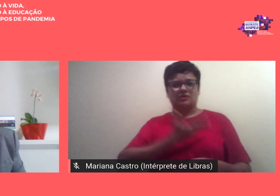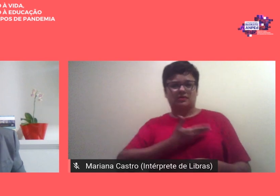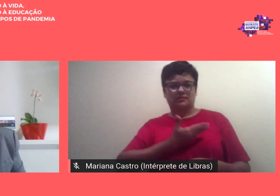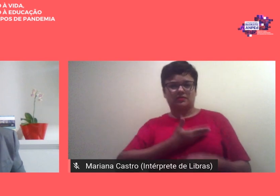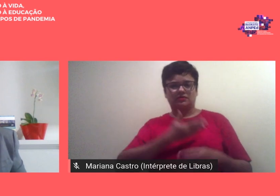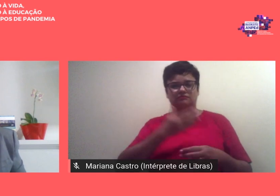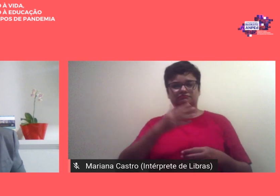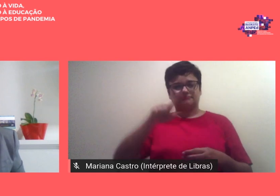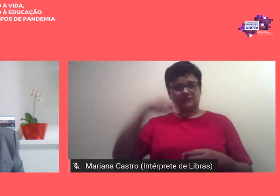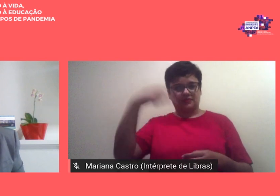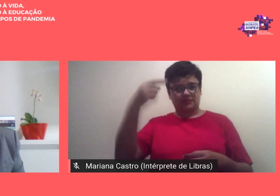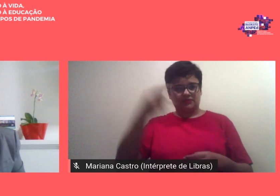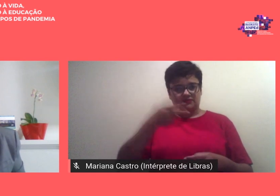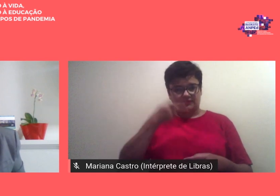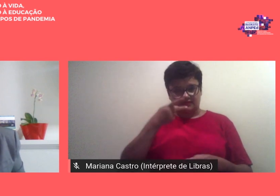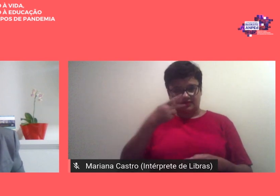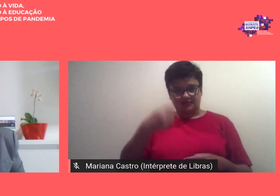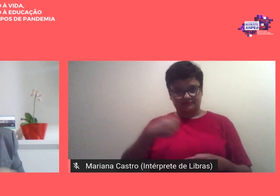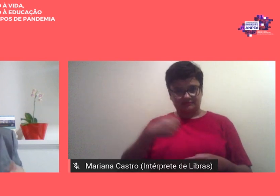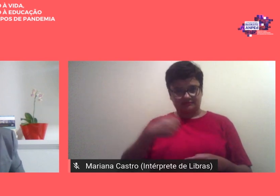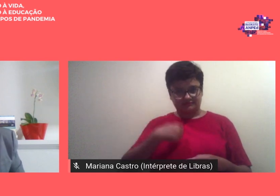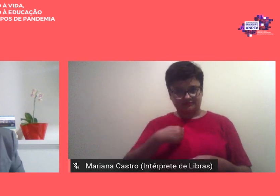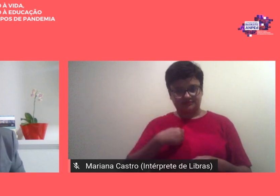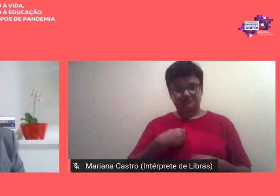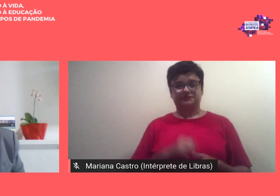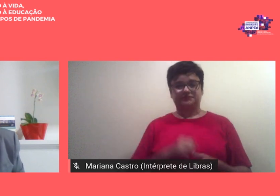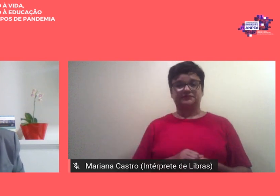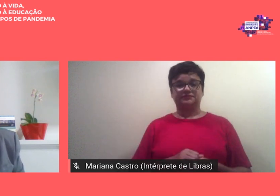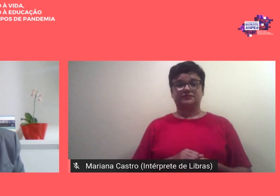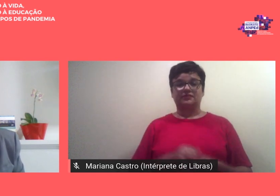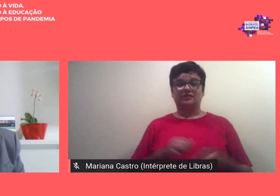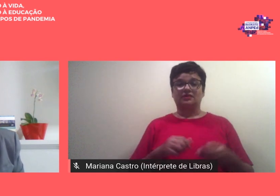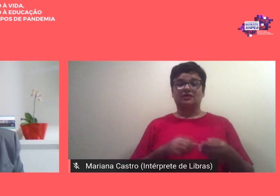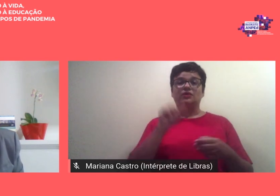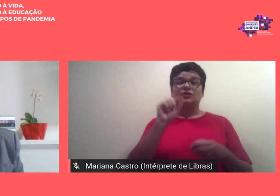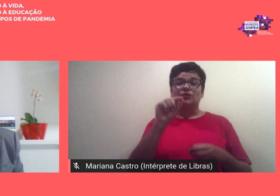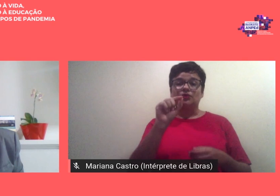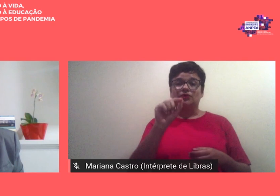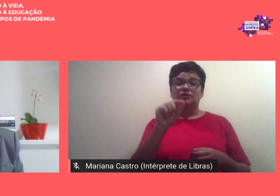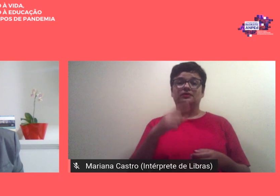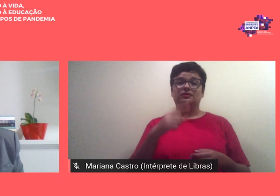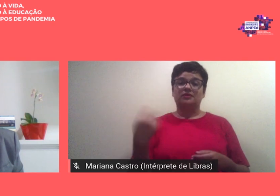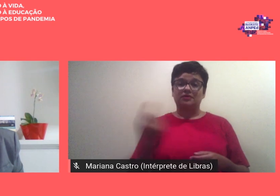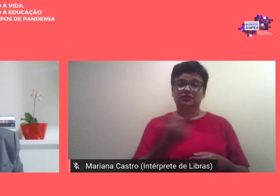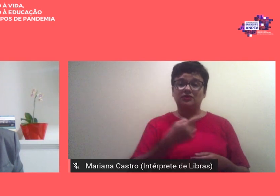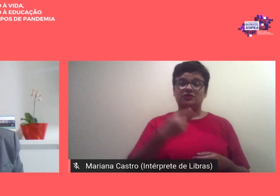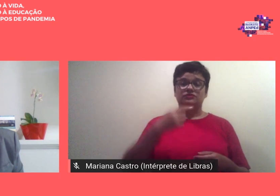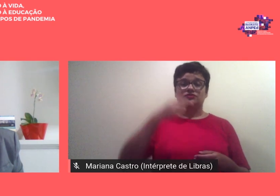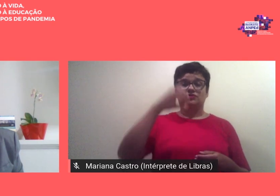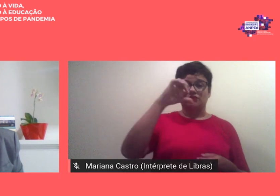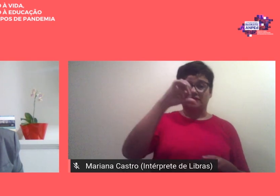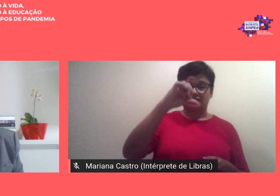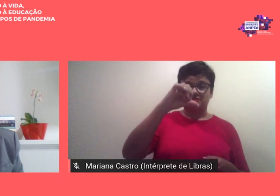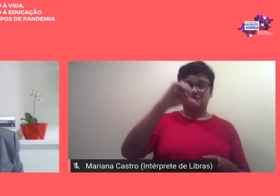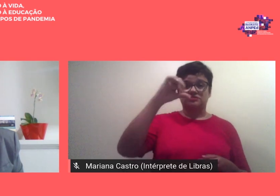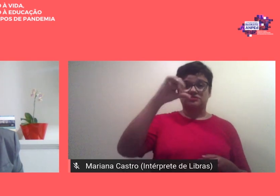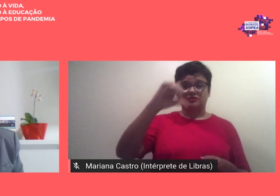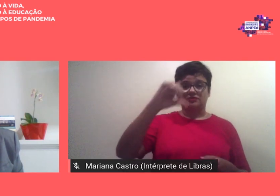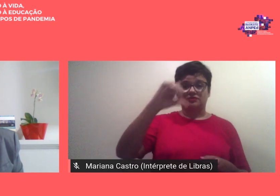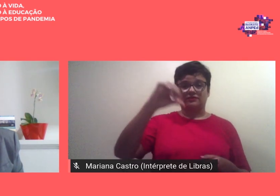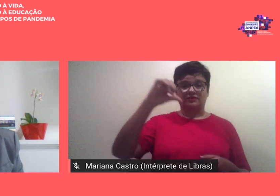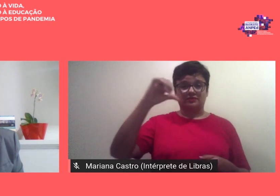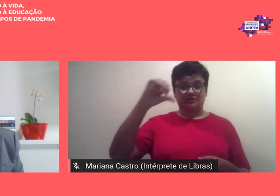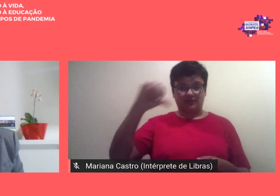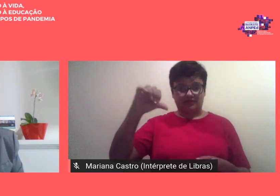o primeiro dele né e bem impactante é que nós temos 990 inscritos